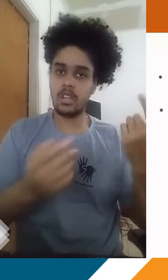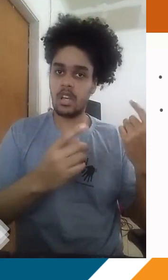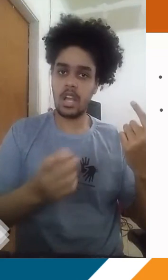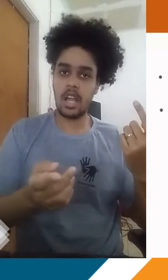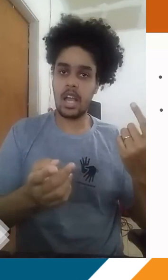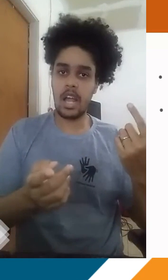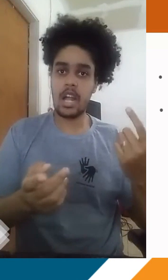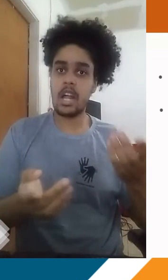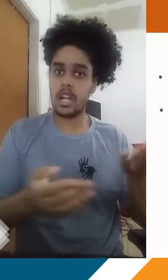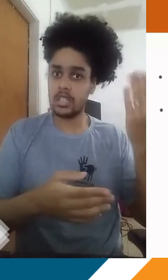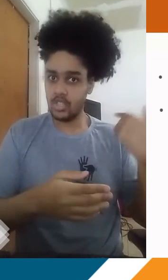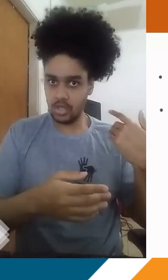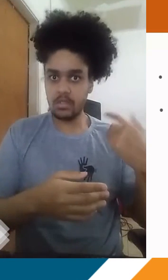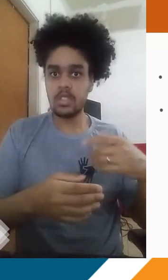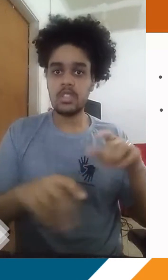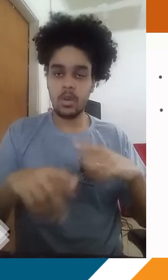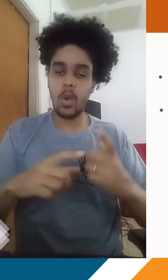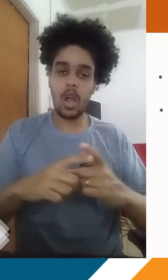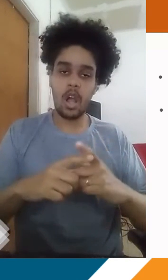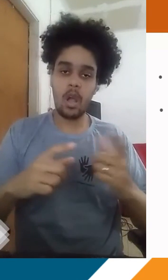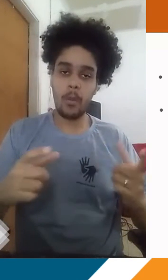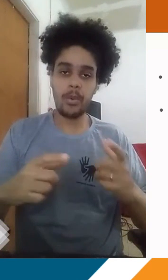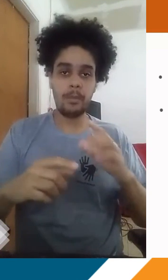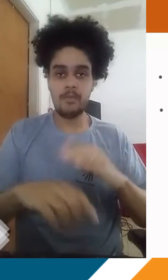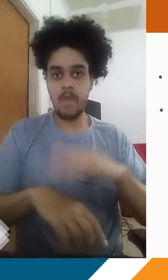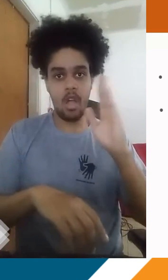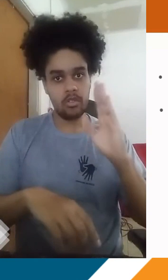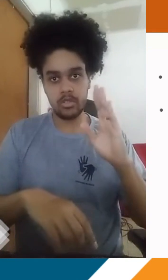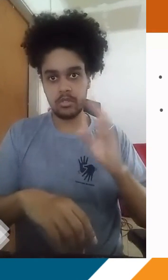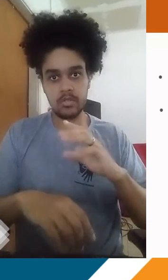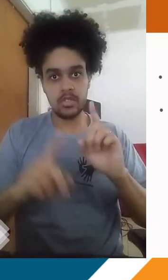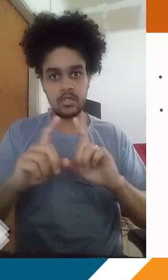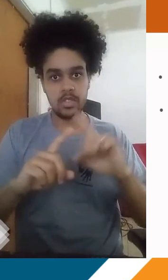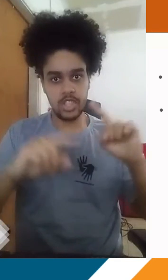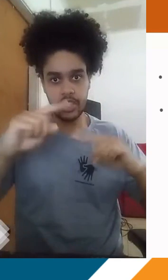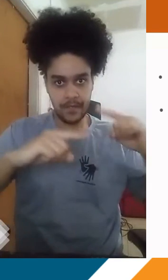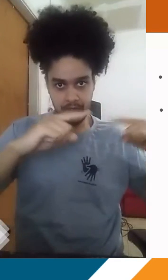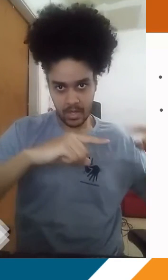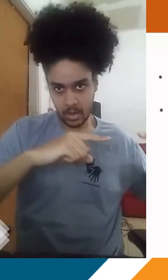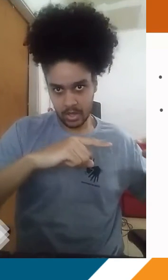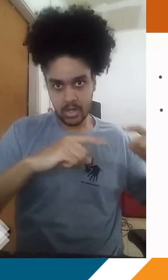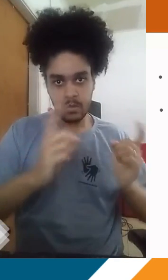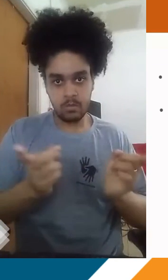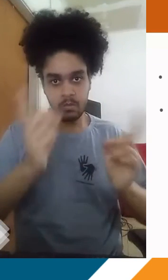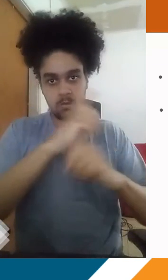Então, isso faz com que também seja o momento que a gente tenha o maior nível de inversão térmica acontecendo, tá? Essa